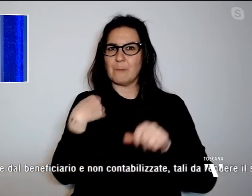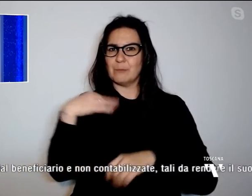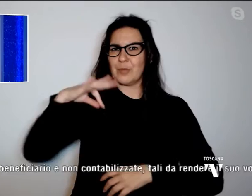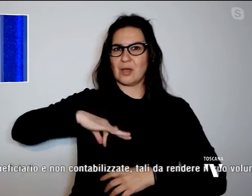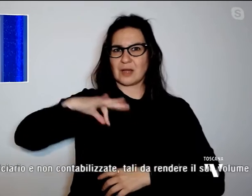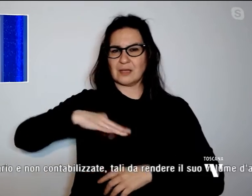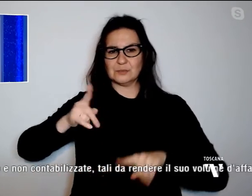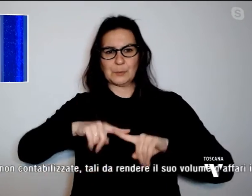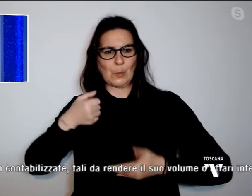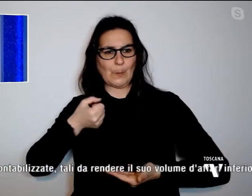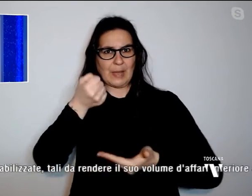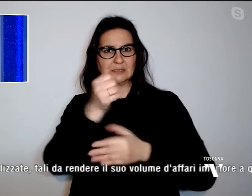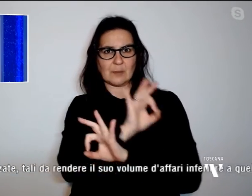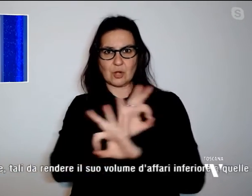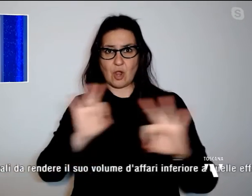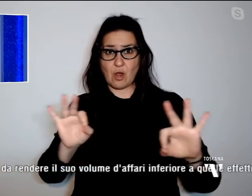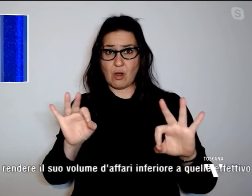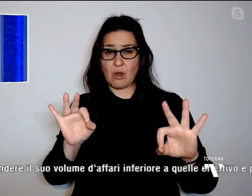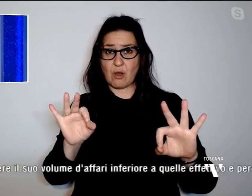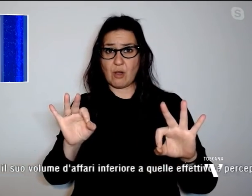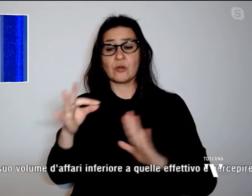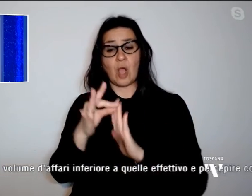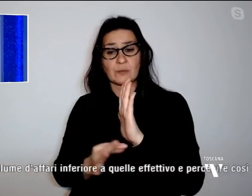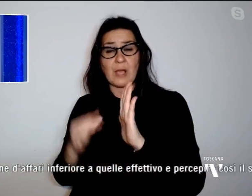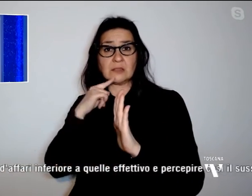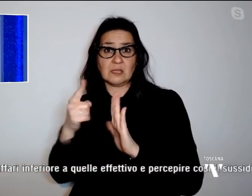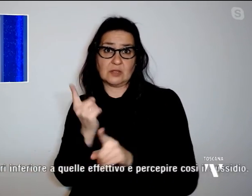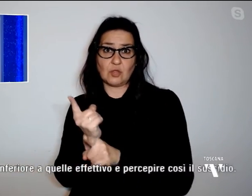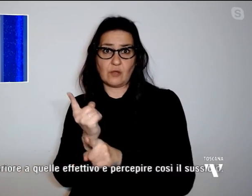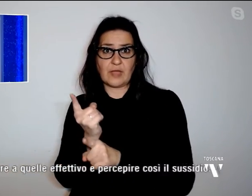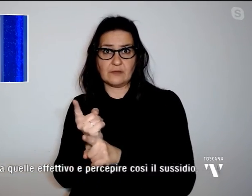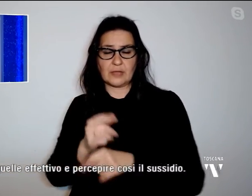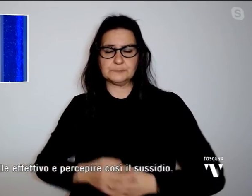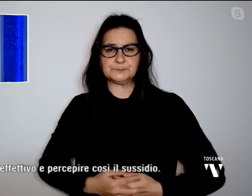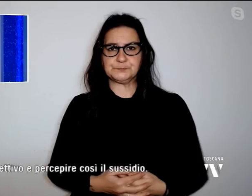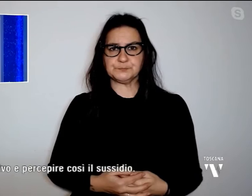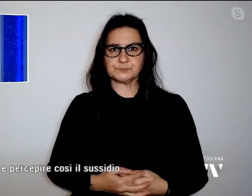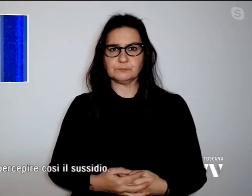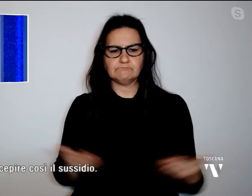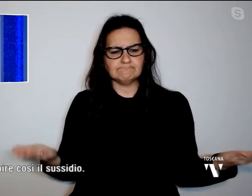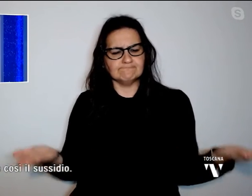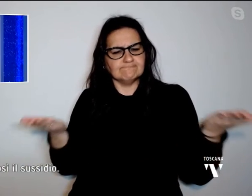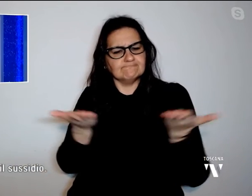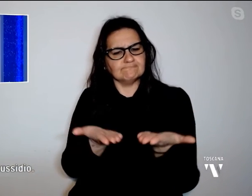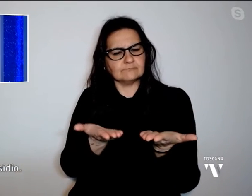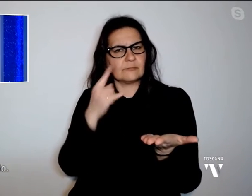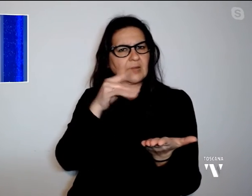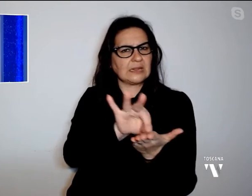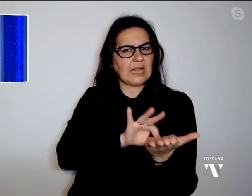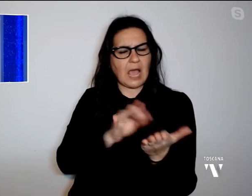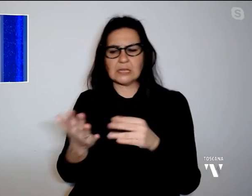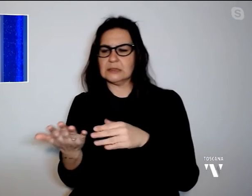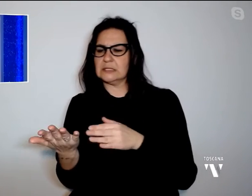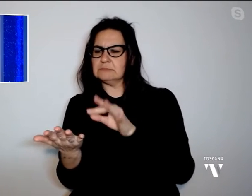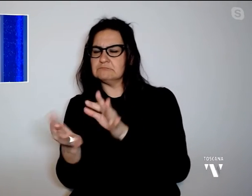come invece previsto dalla normativa. A seguito dell'incrocio delle banche dati e sulla base